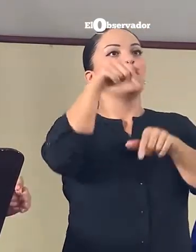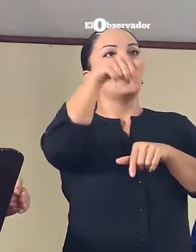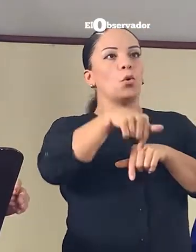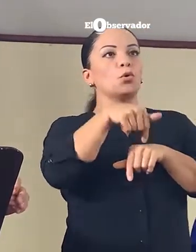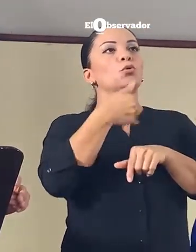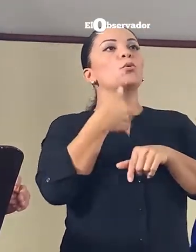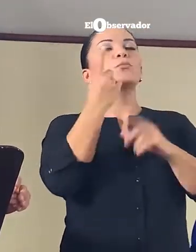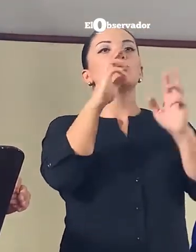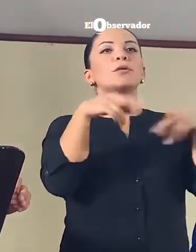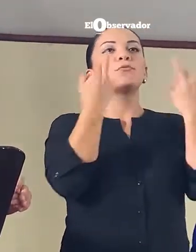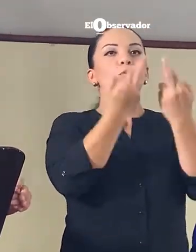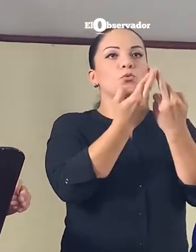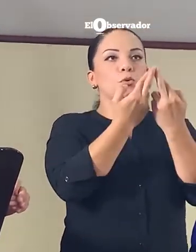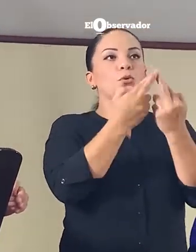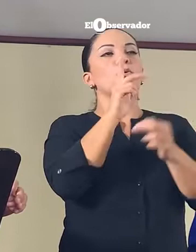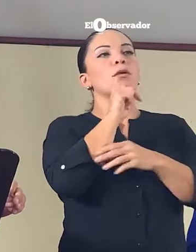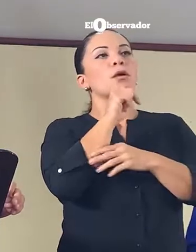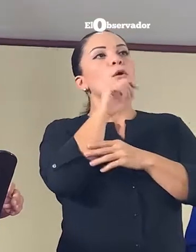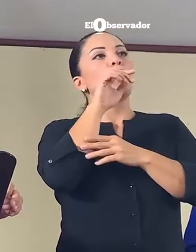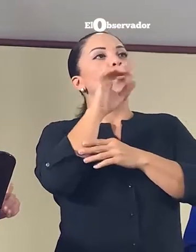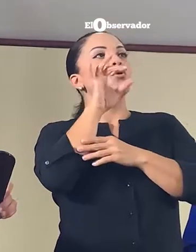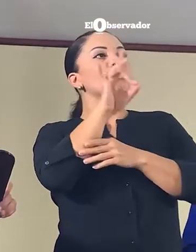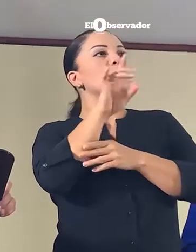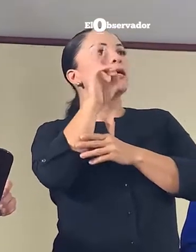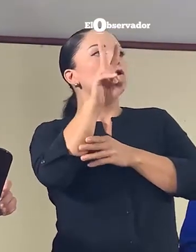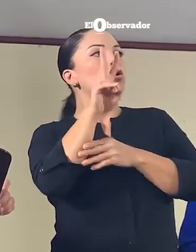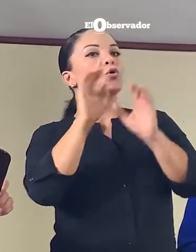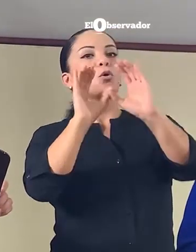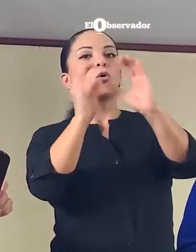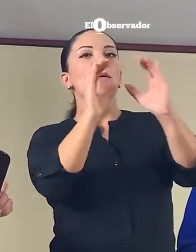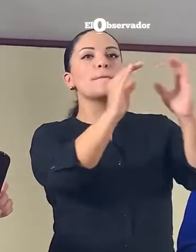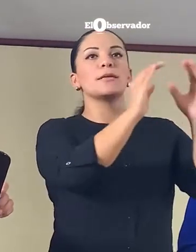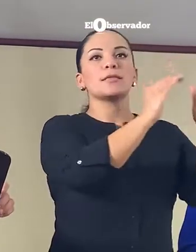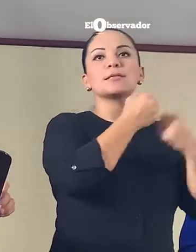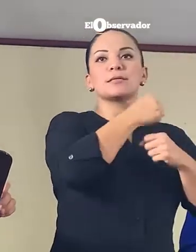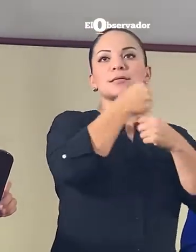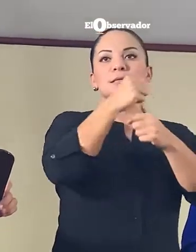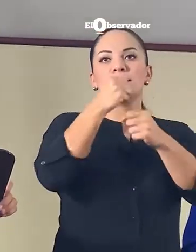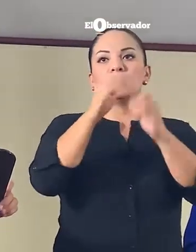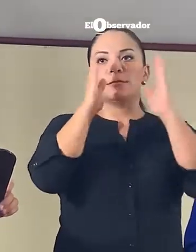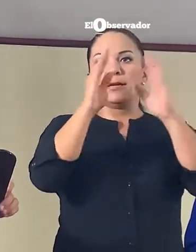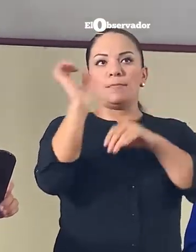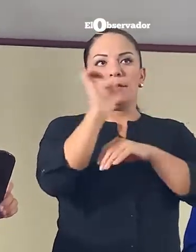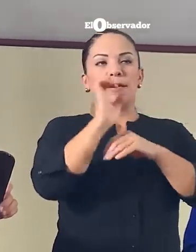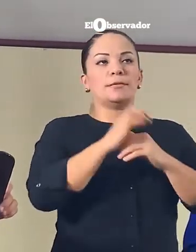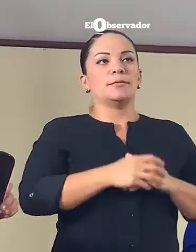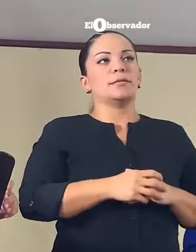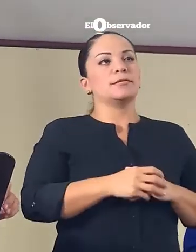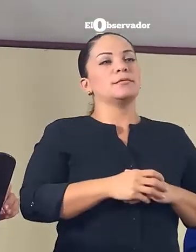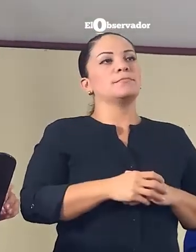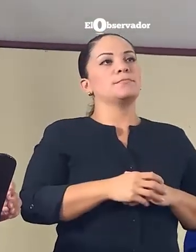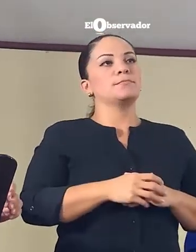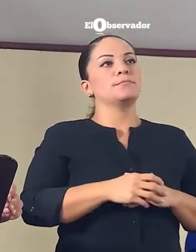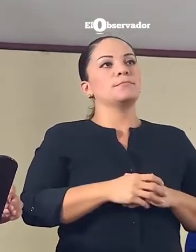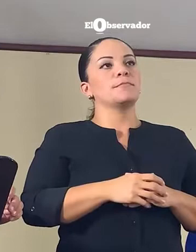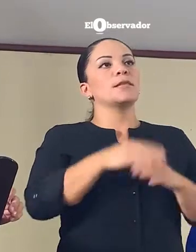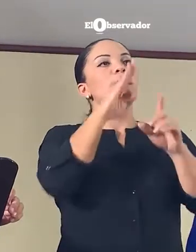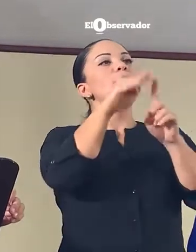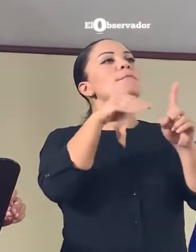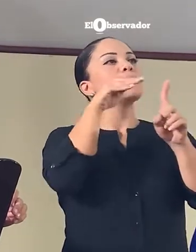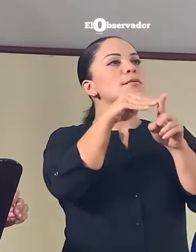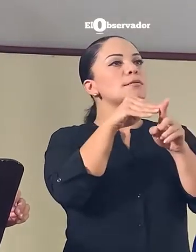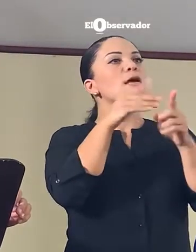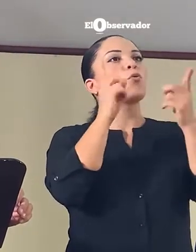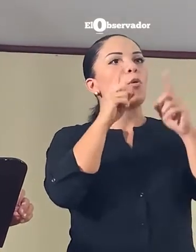tuvimos una reunión con los 82 comités municipales de energía. De manera tal que el mensaje